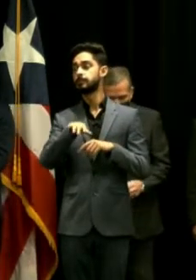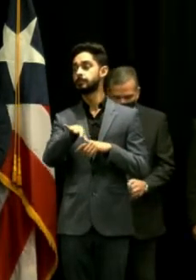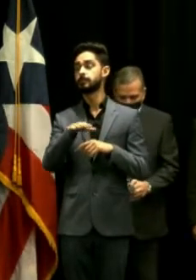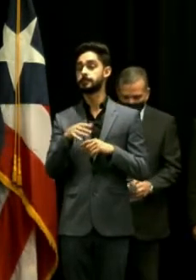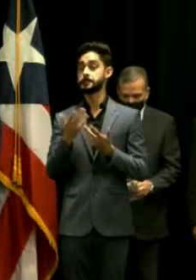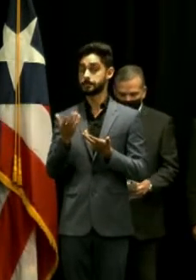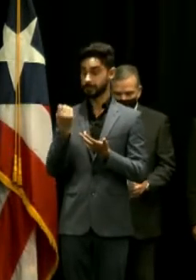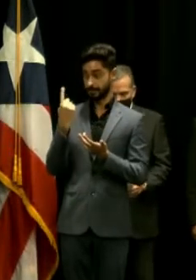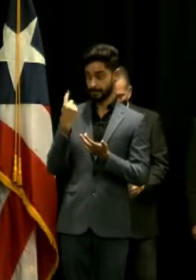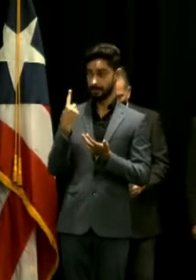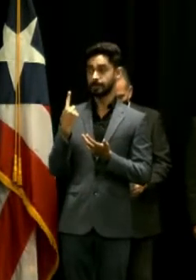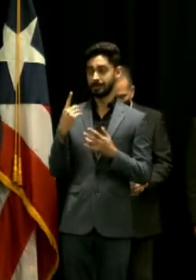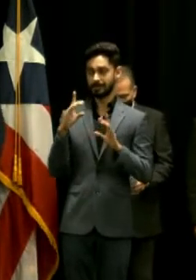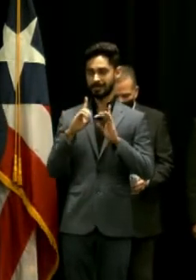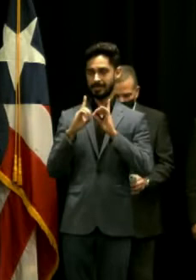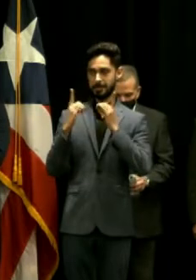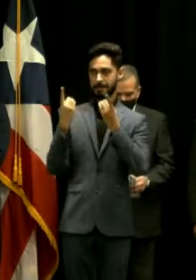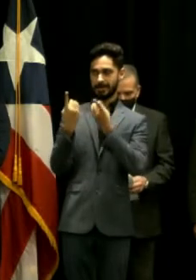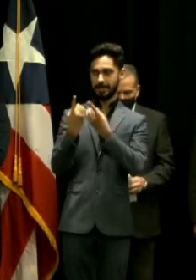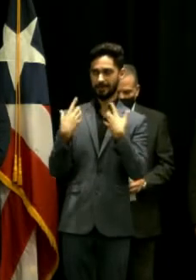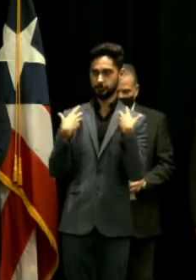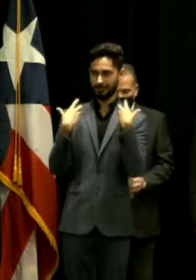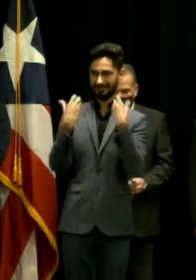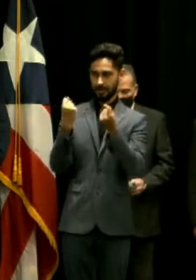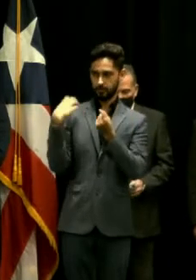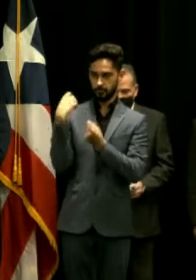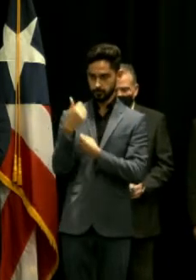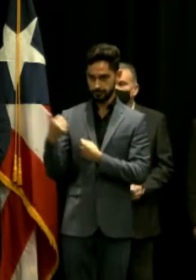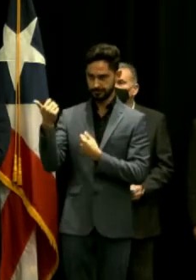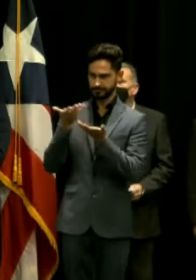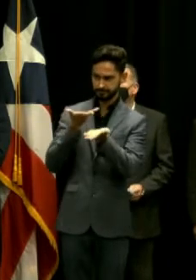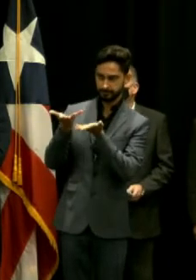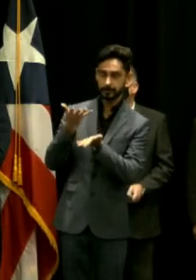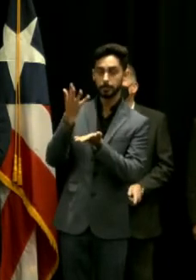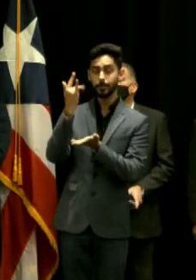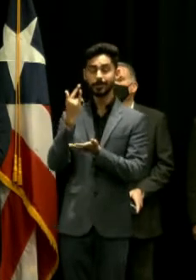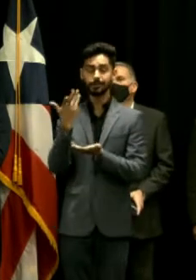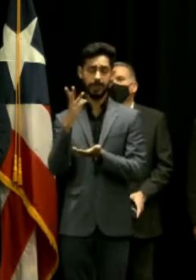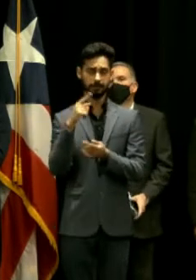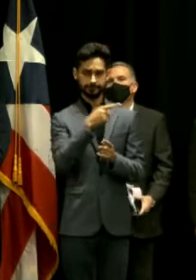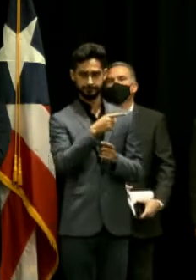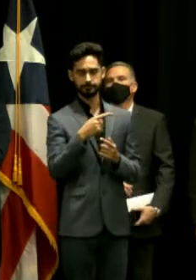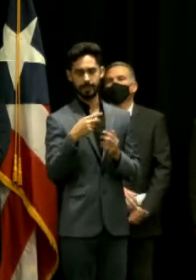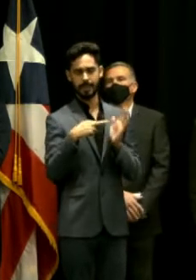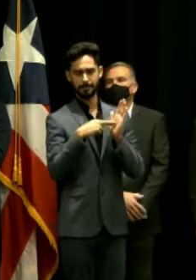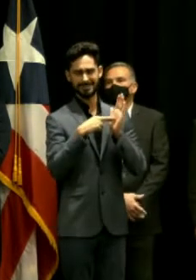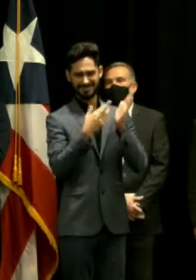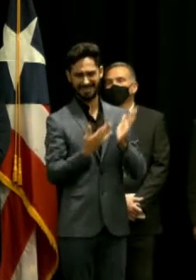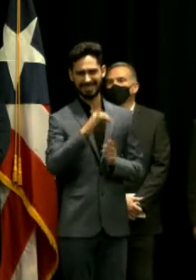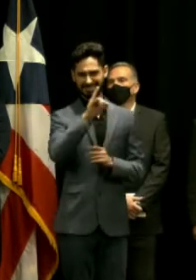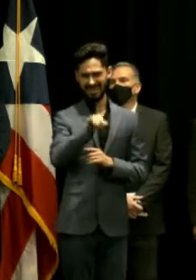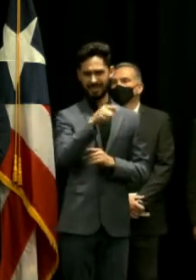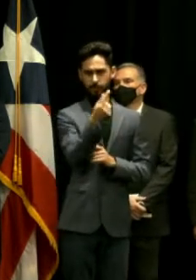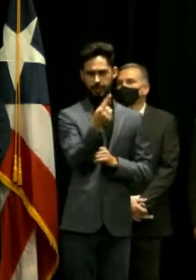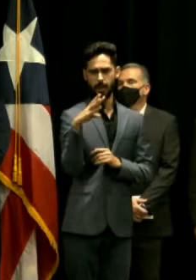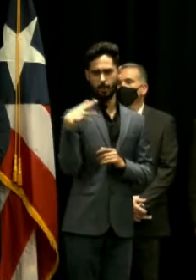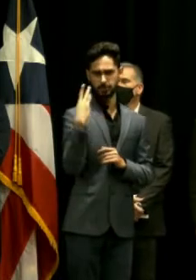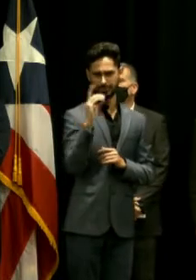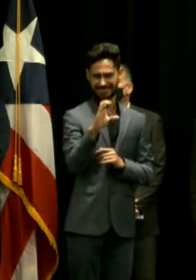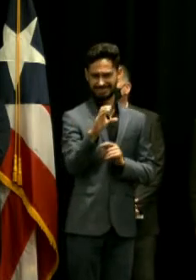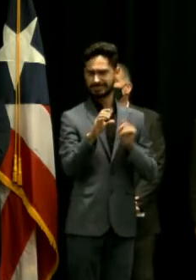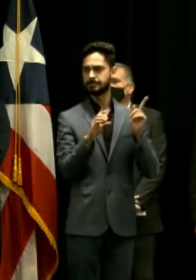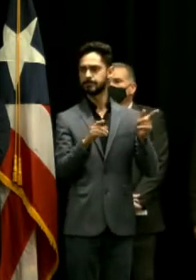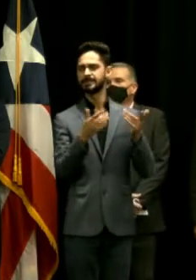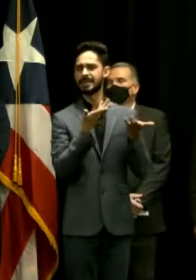en todo momento porque como bien dijera la comisionada era importante saber que el gobierno central